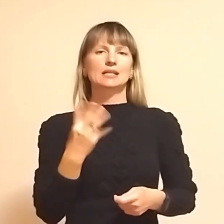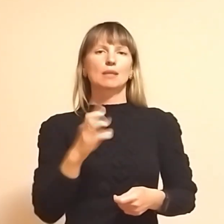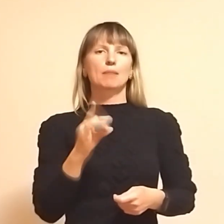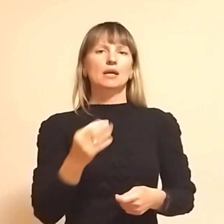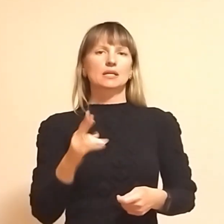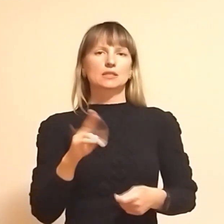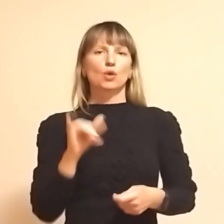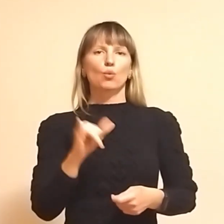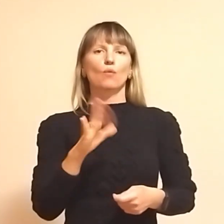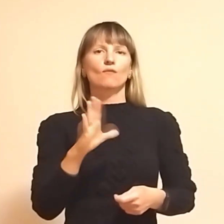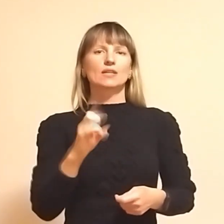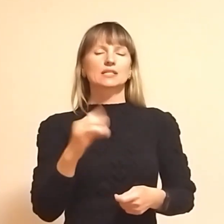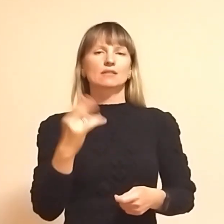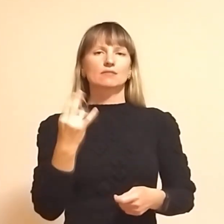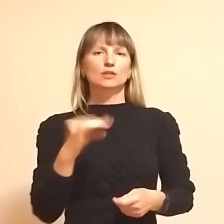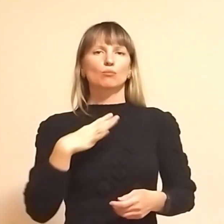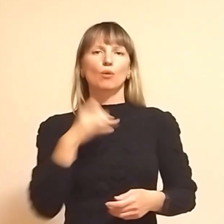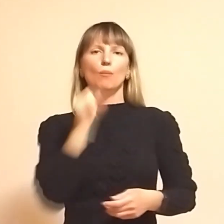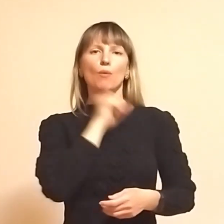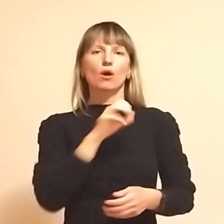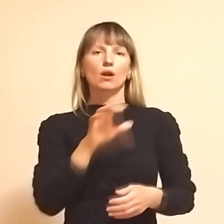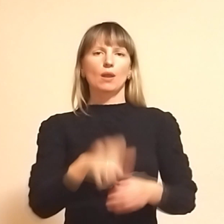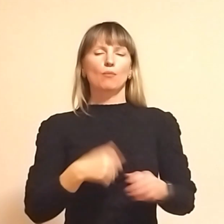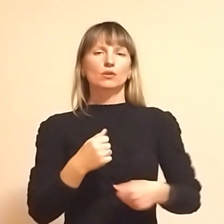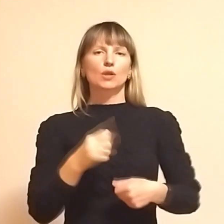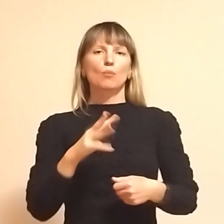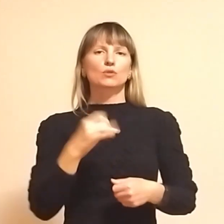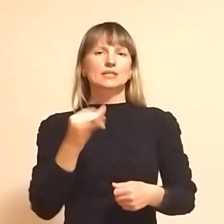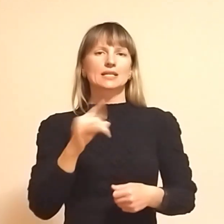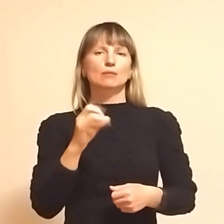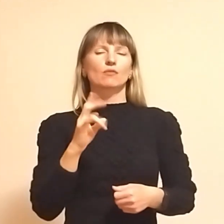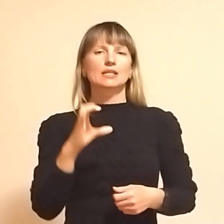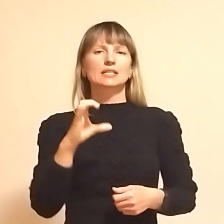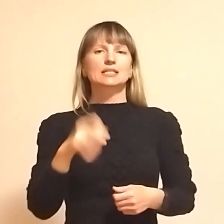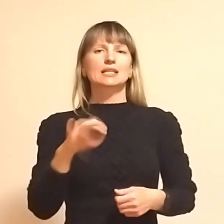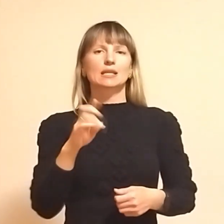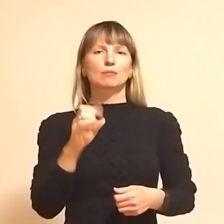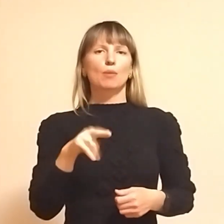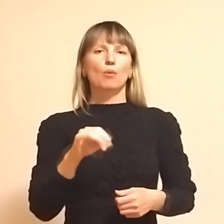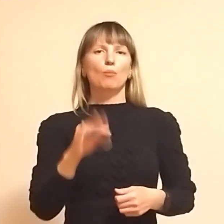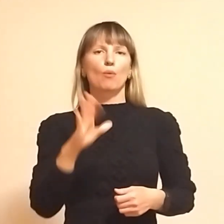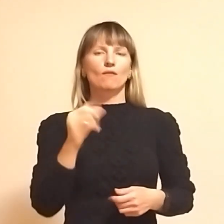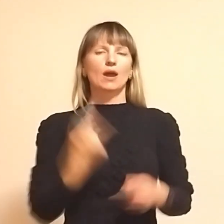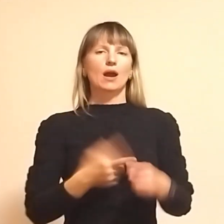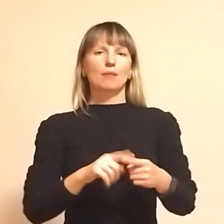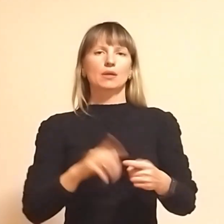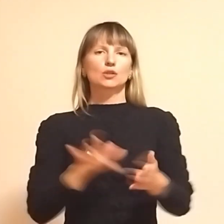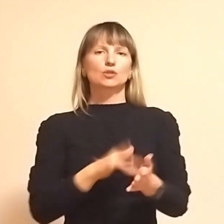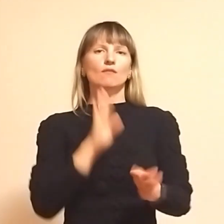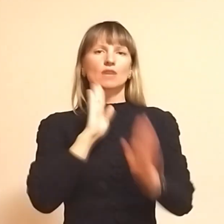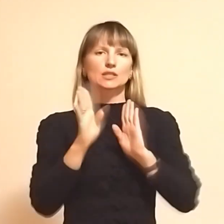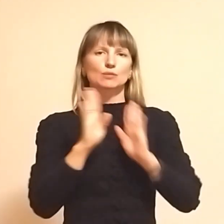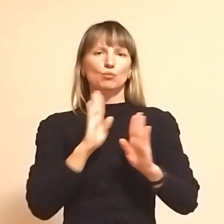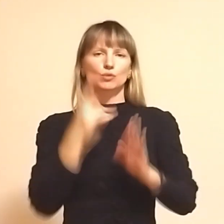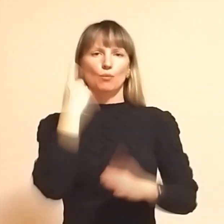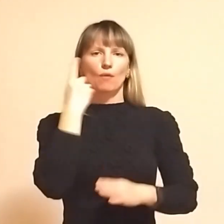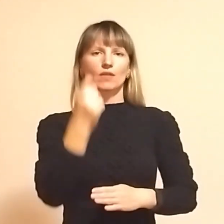березня у Васильівці було пограбовано музей-заповідник «Садиба Попова». Про це на своїй сторінці і у Фейсбуці, повідомила